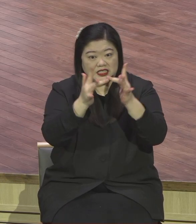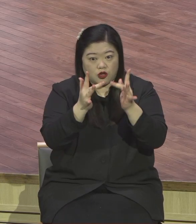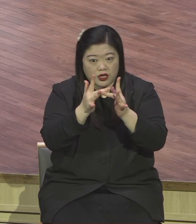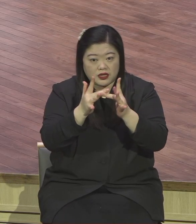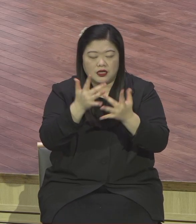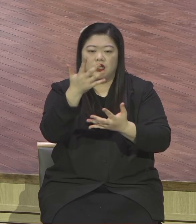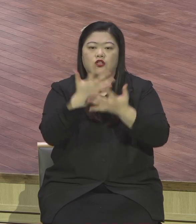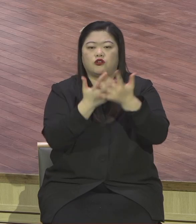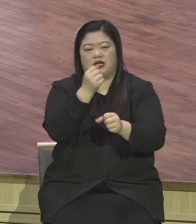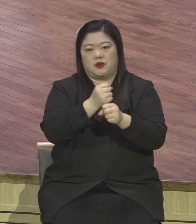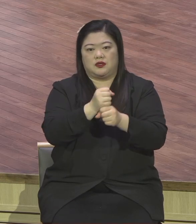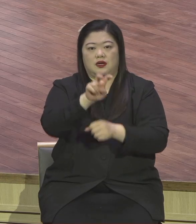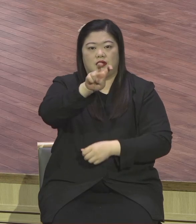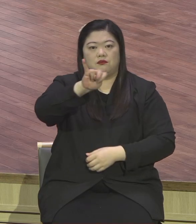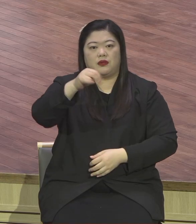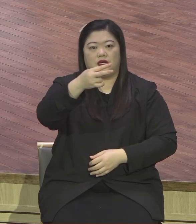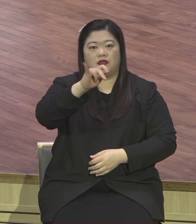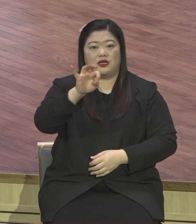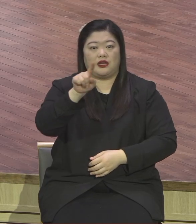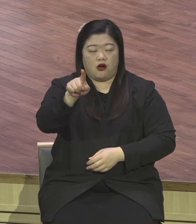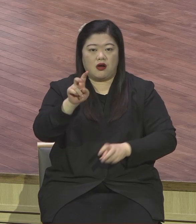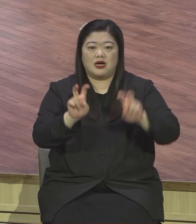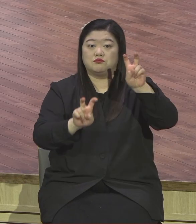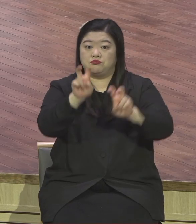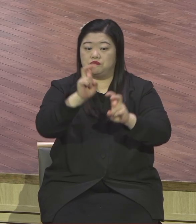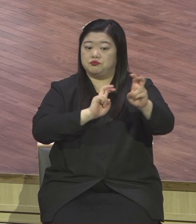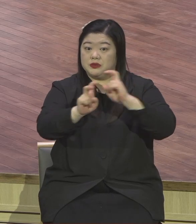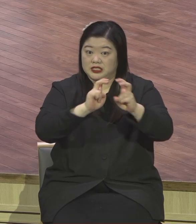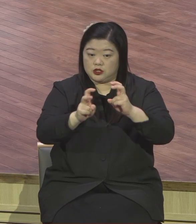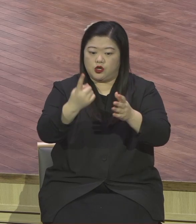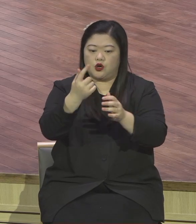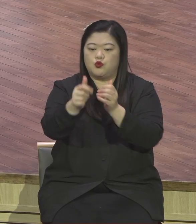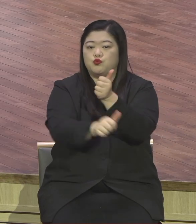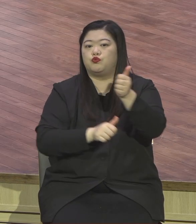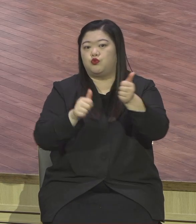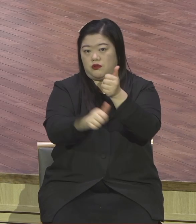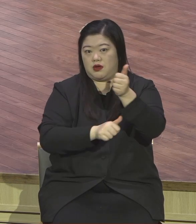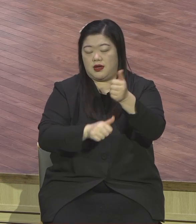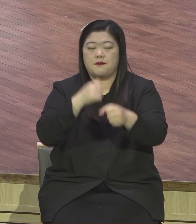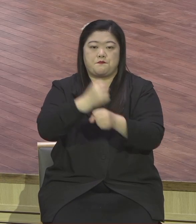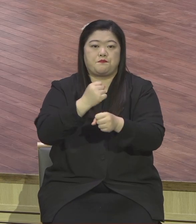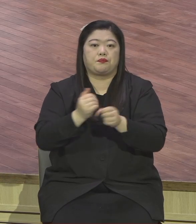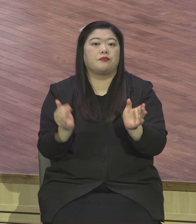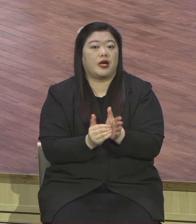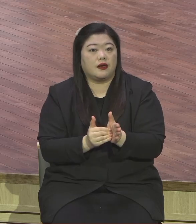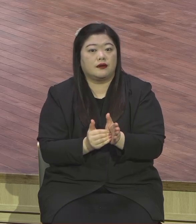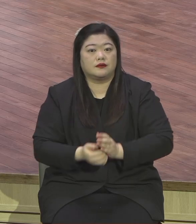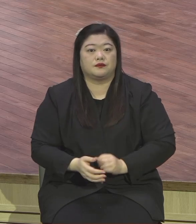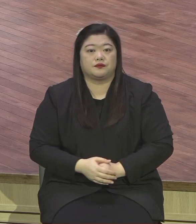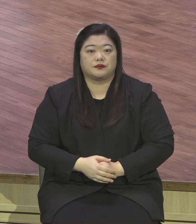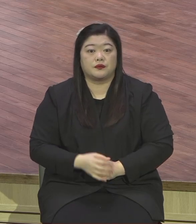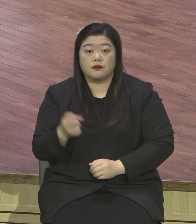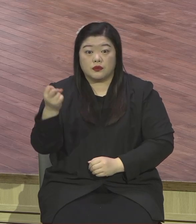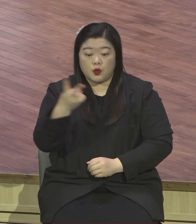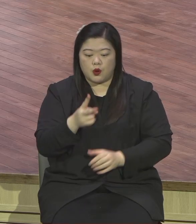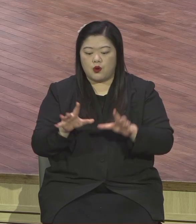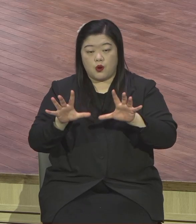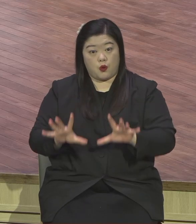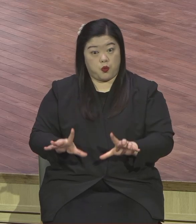미디어위원회를 그렇게 활성시켜 나갑니다. 무엇보다도 2021년 국내 현장에 빈곳을